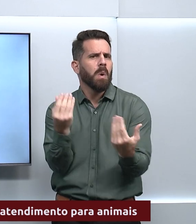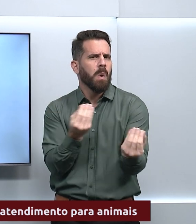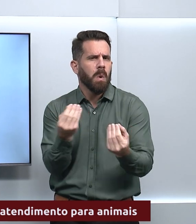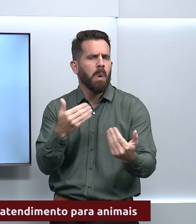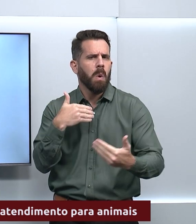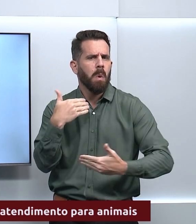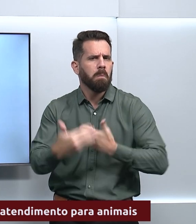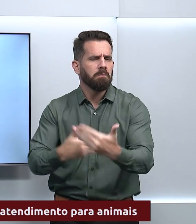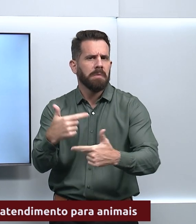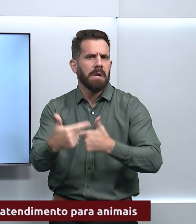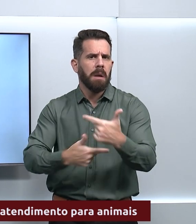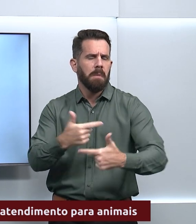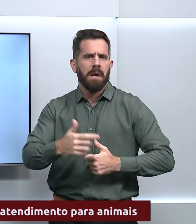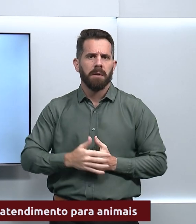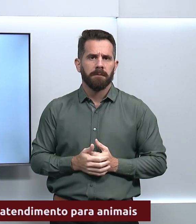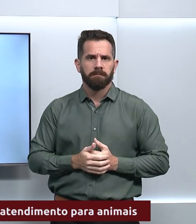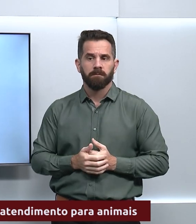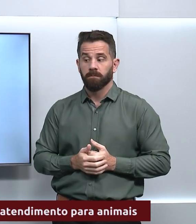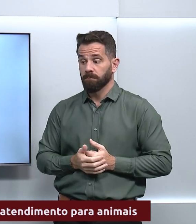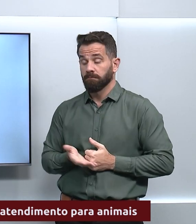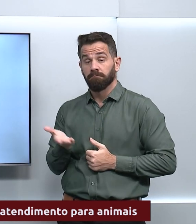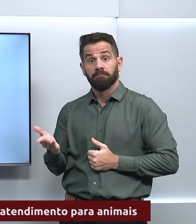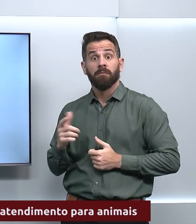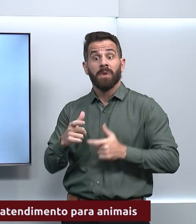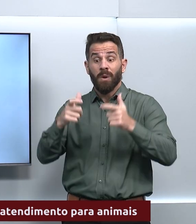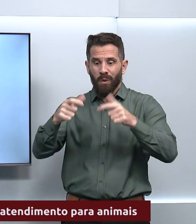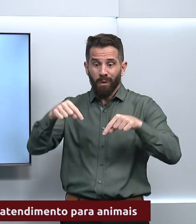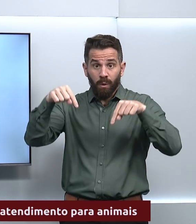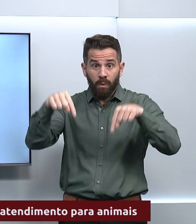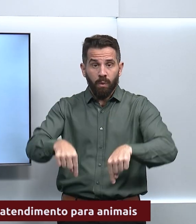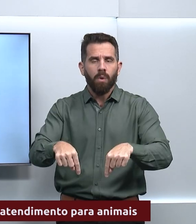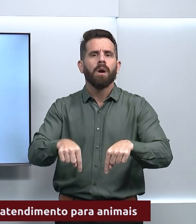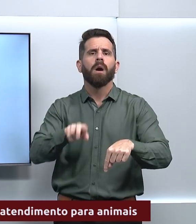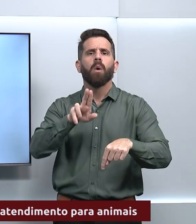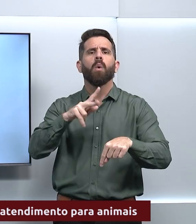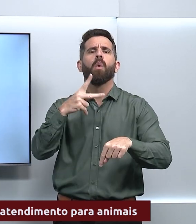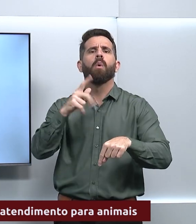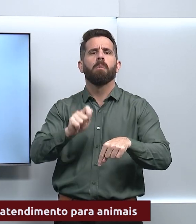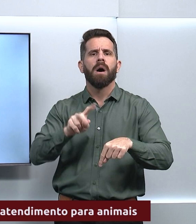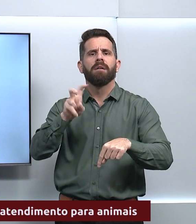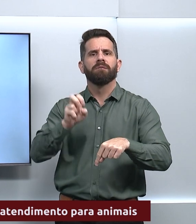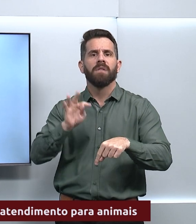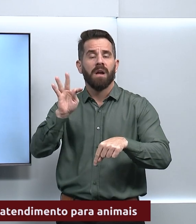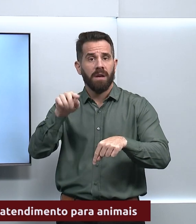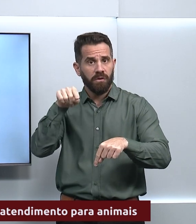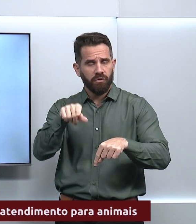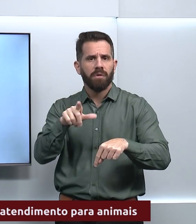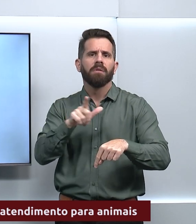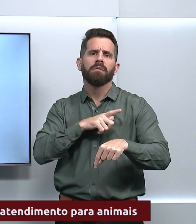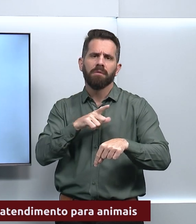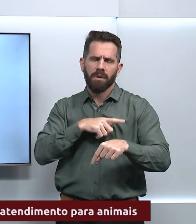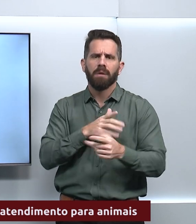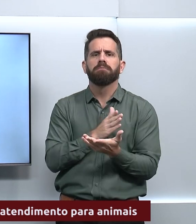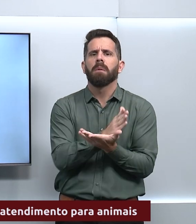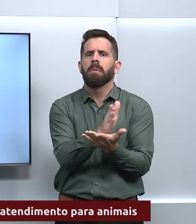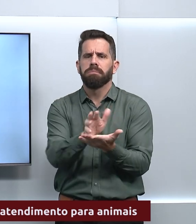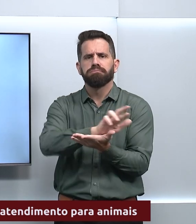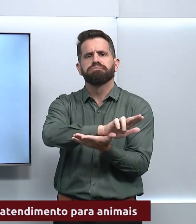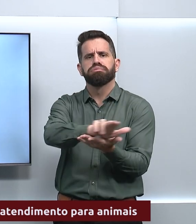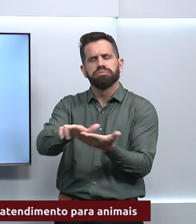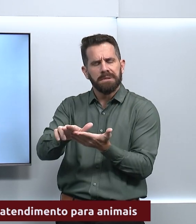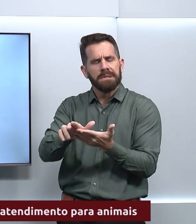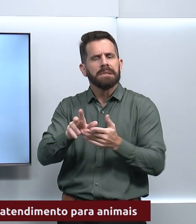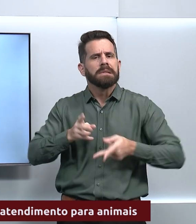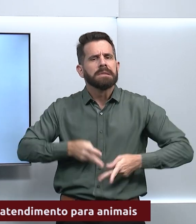A Upavet tem uma vertente da questão da saúde e bem-estar